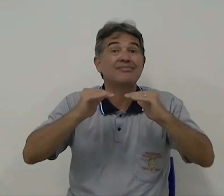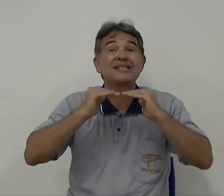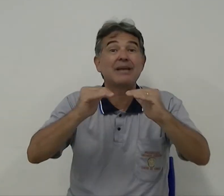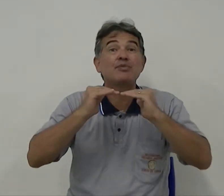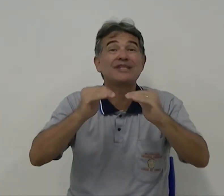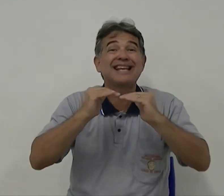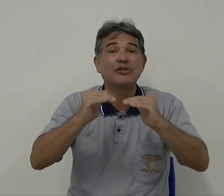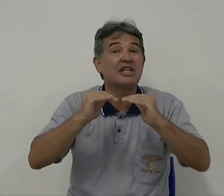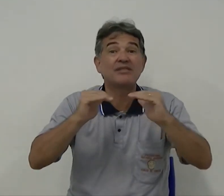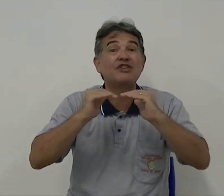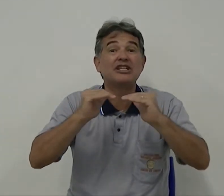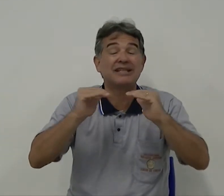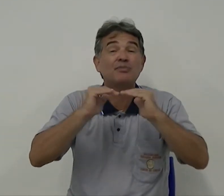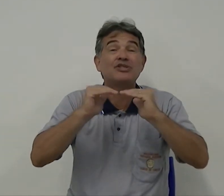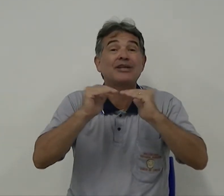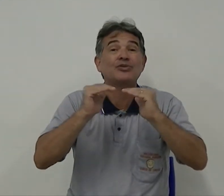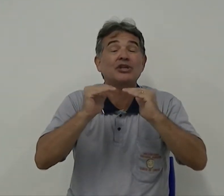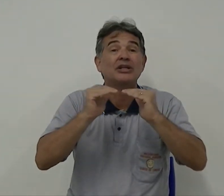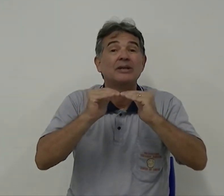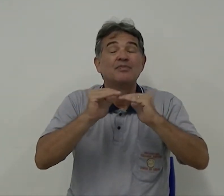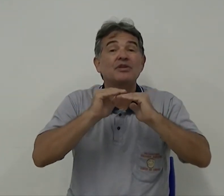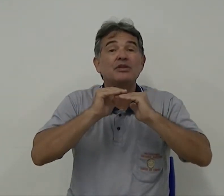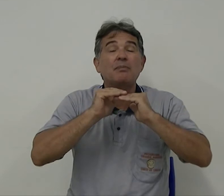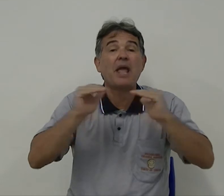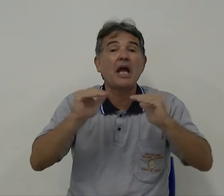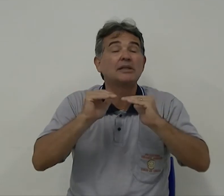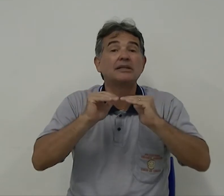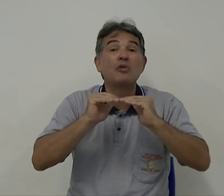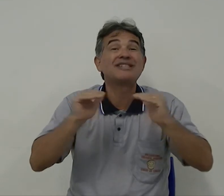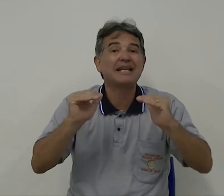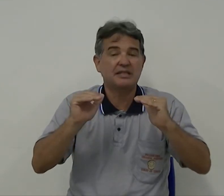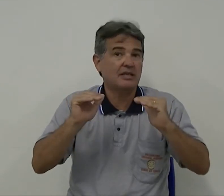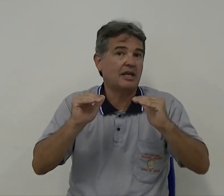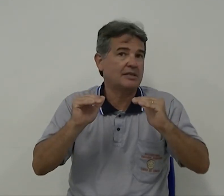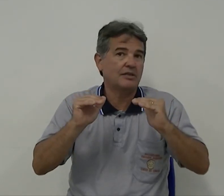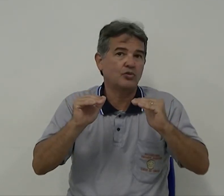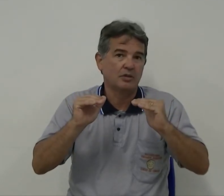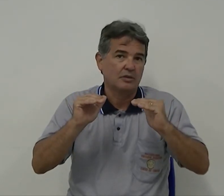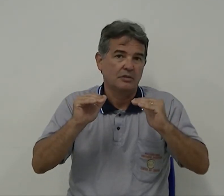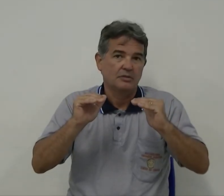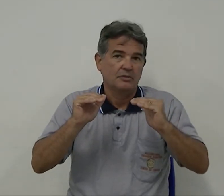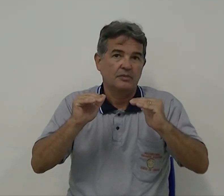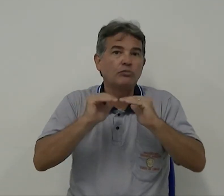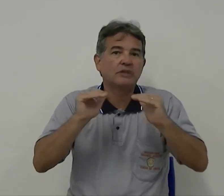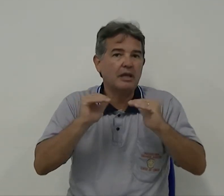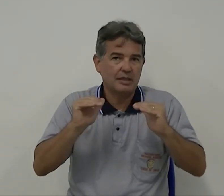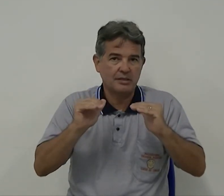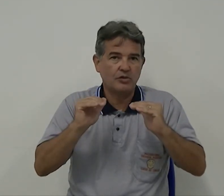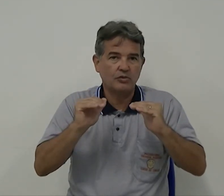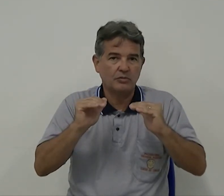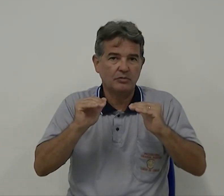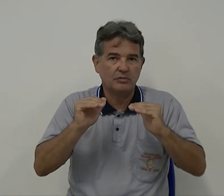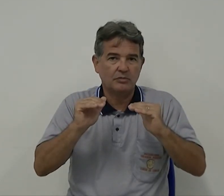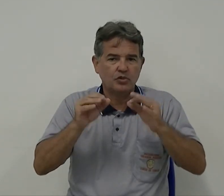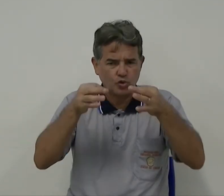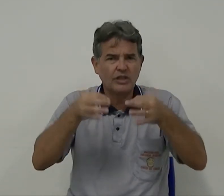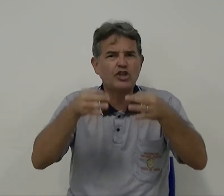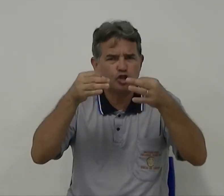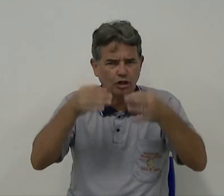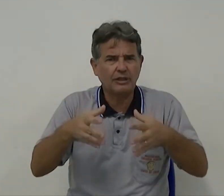100%, 120%, 100% de perda, de ausência de resíduo, não tem resíduo, surdez total,